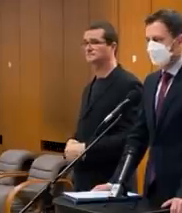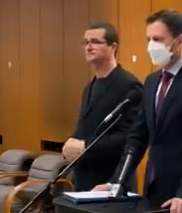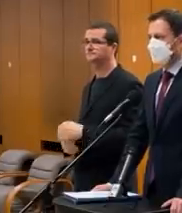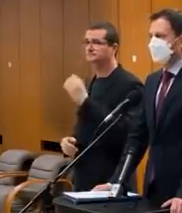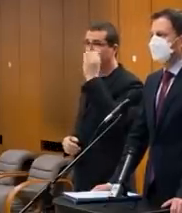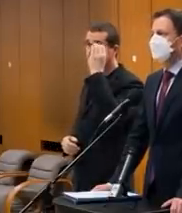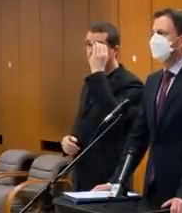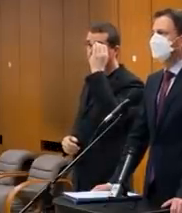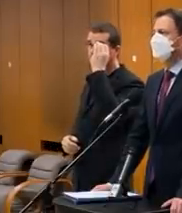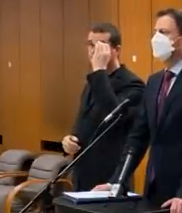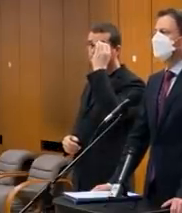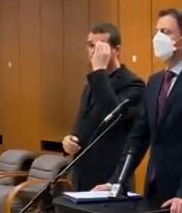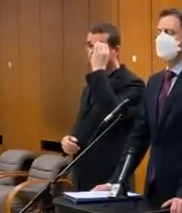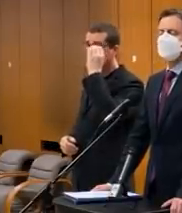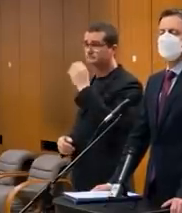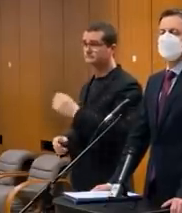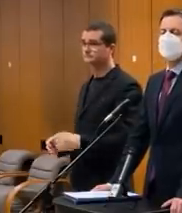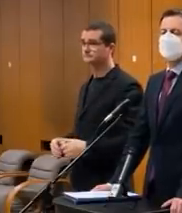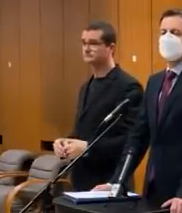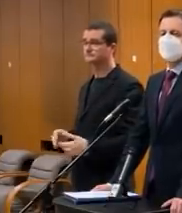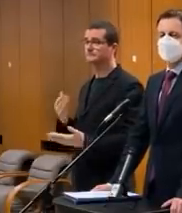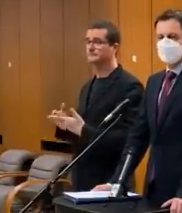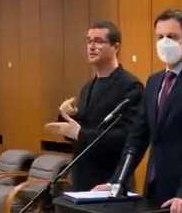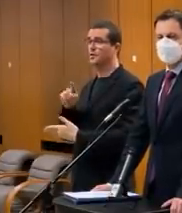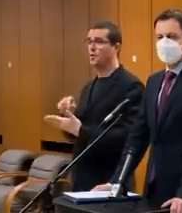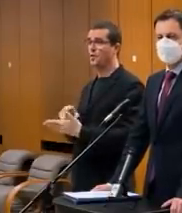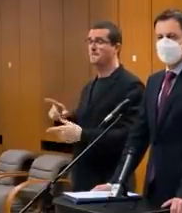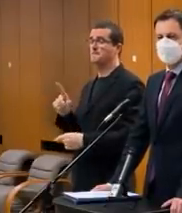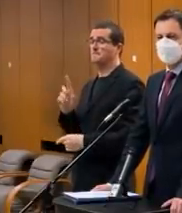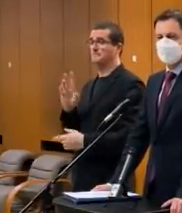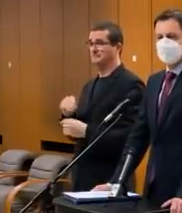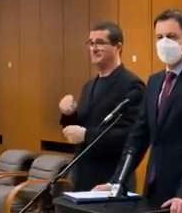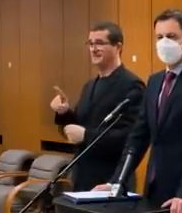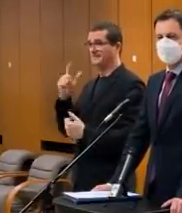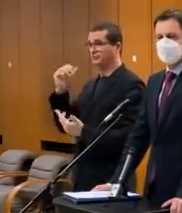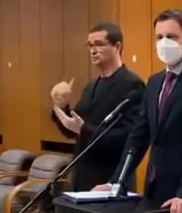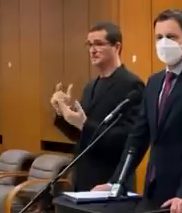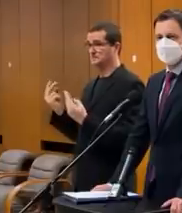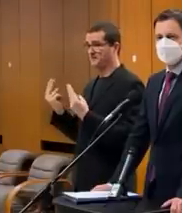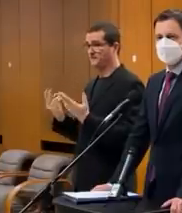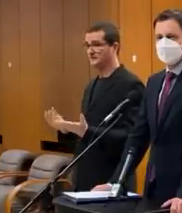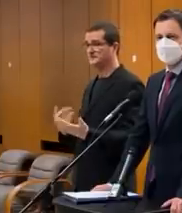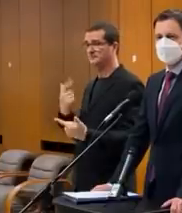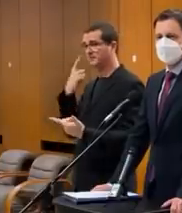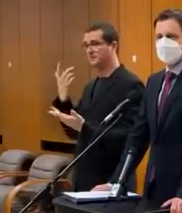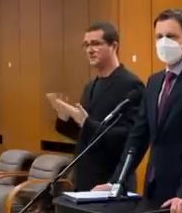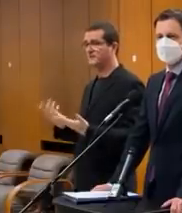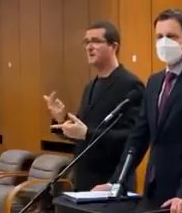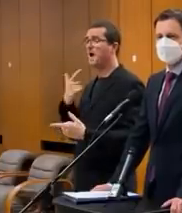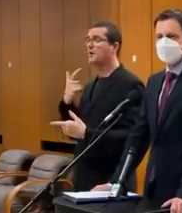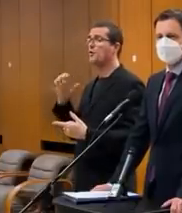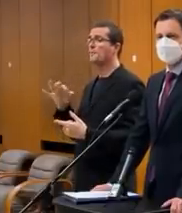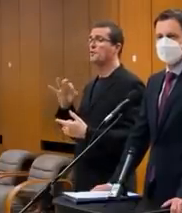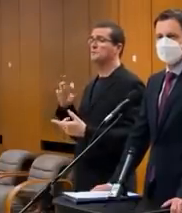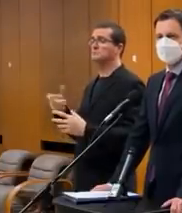A preto bola tá otázka nastavená tak. Má takýto zoznam zmysel? Keďže nevieme, ako my ktorom bude